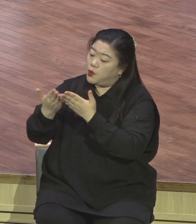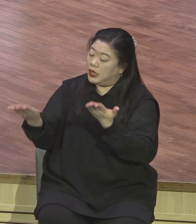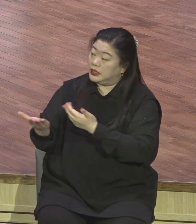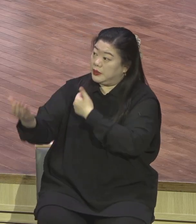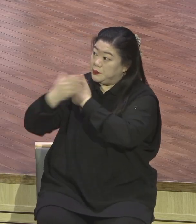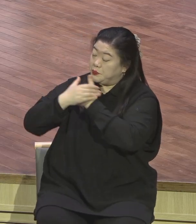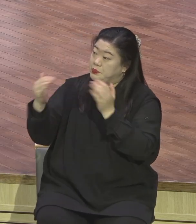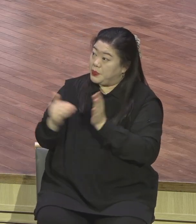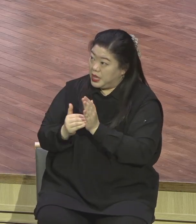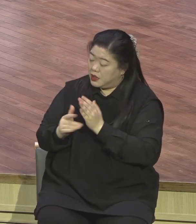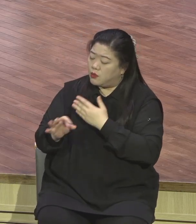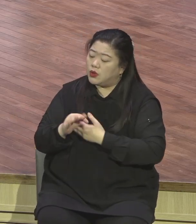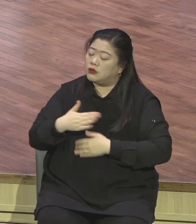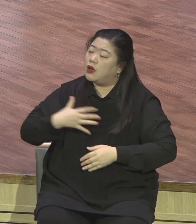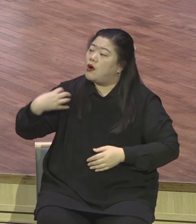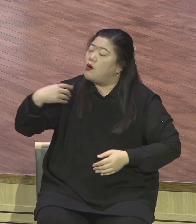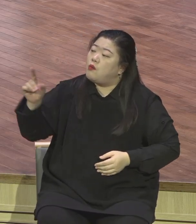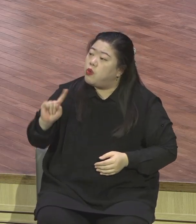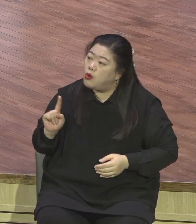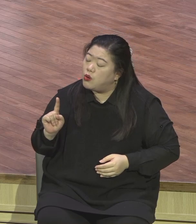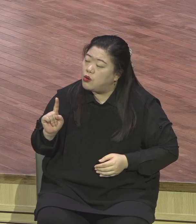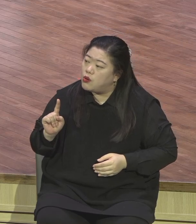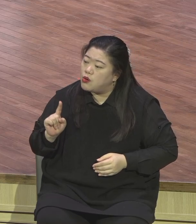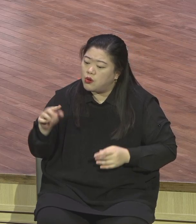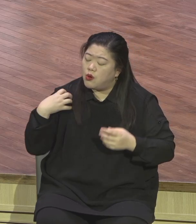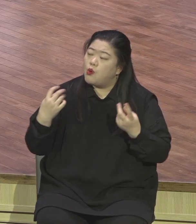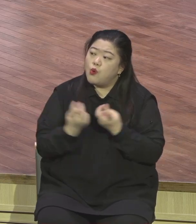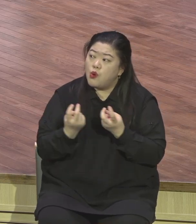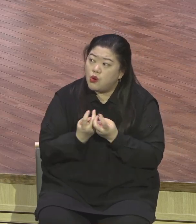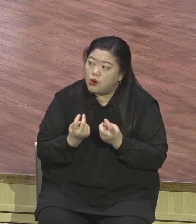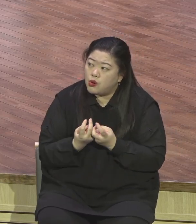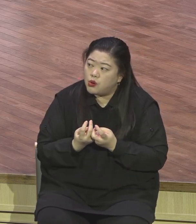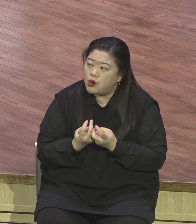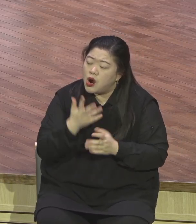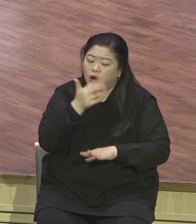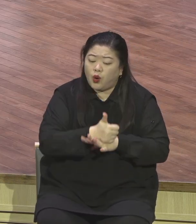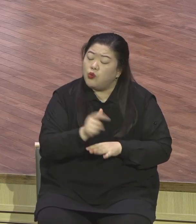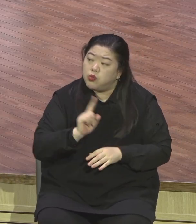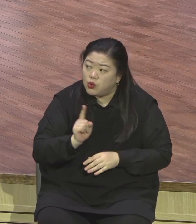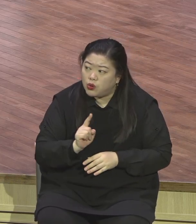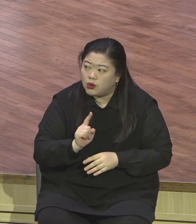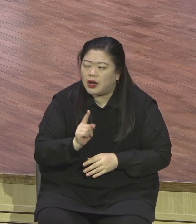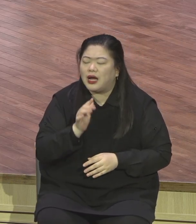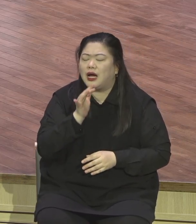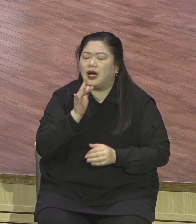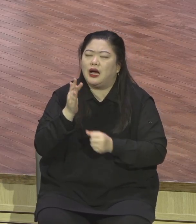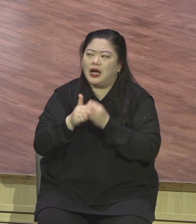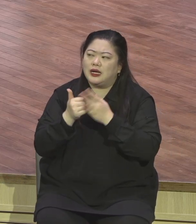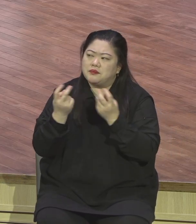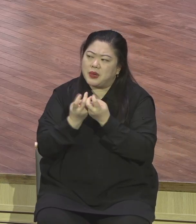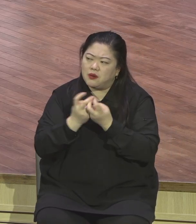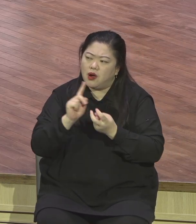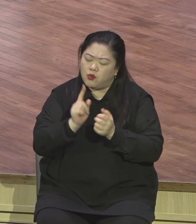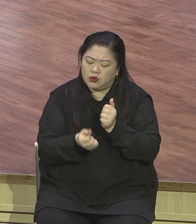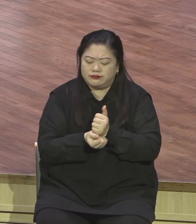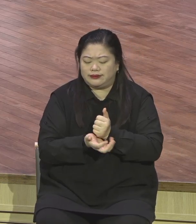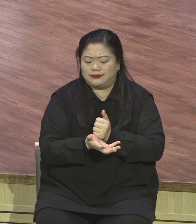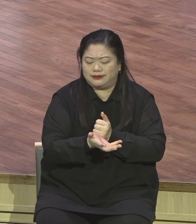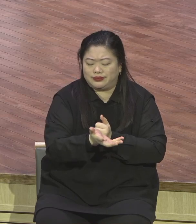맺혀야 조사사 직봇이 축복의 통로 이것 때문에 깨우게 되고 고민하다 보니까 영적으로 자라게 되고 신앙이 자라 육신적인 사람